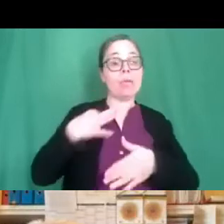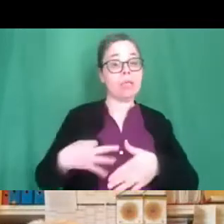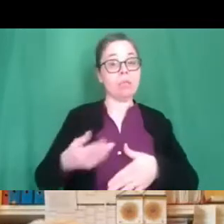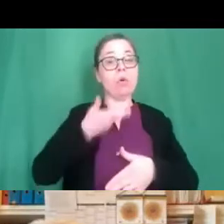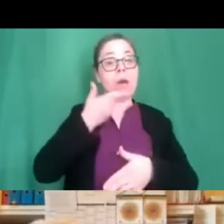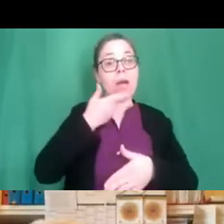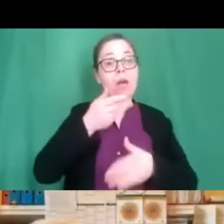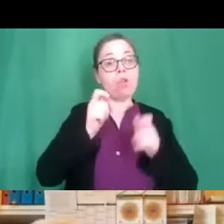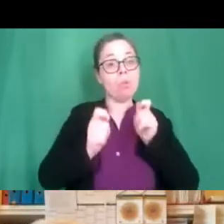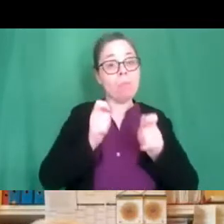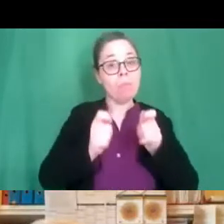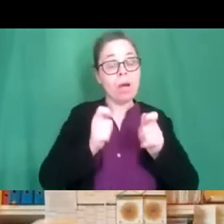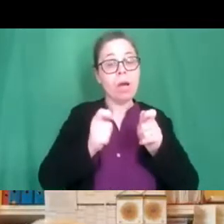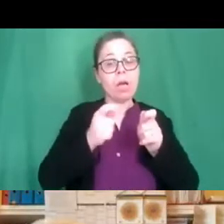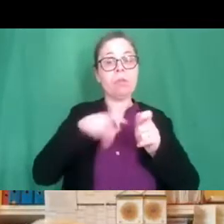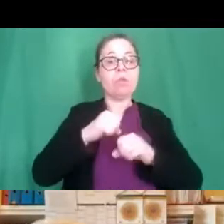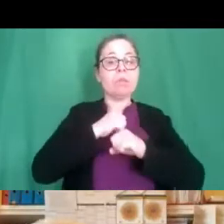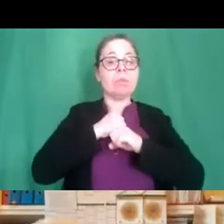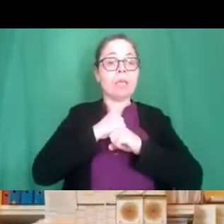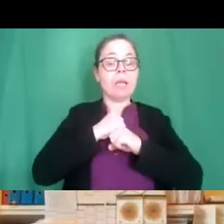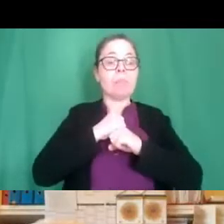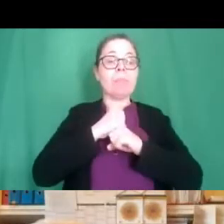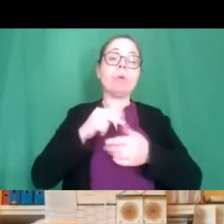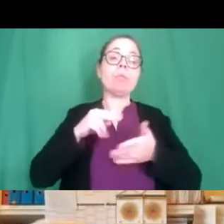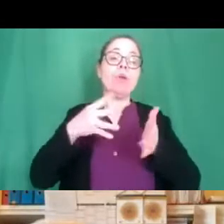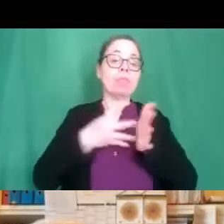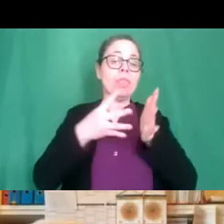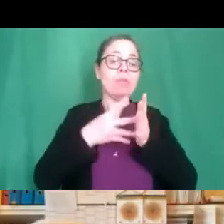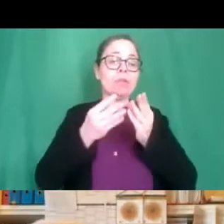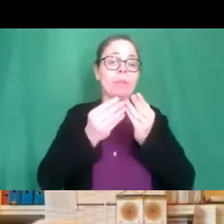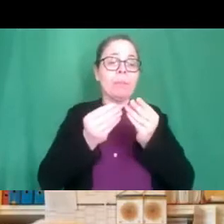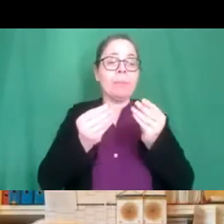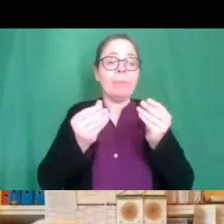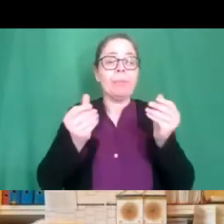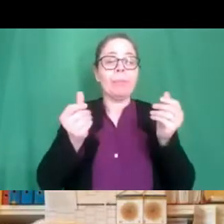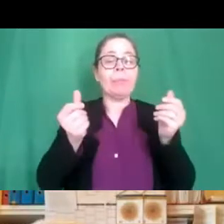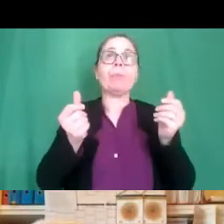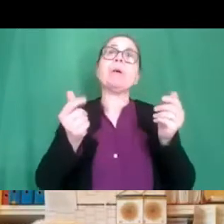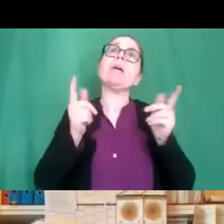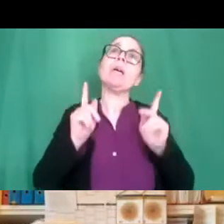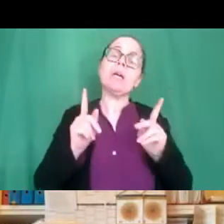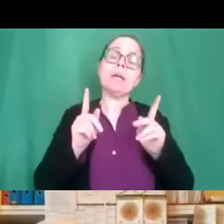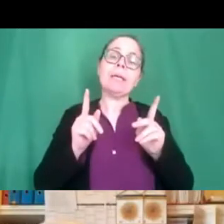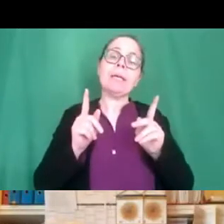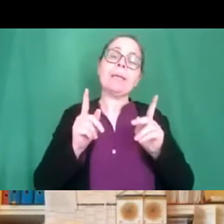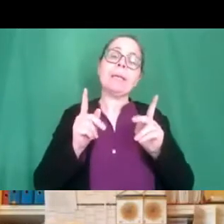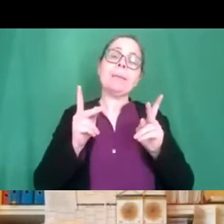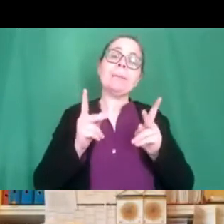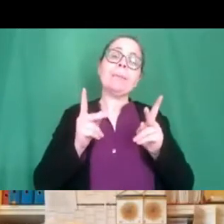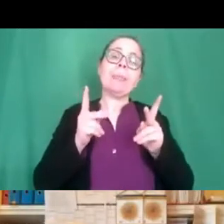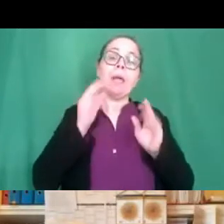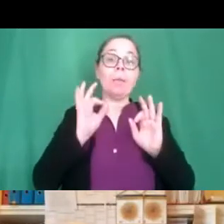possa eh in qualche modo così risolvere alcune difficoltà legate proprio anche al alle